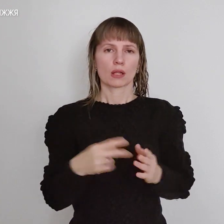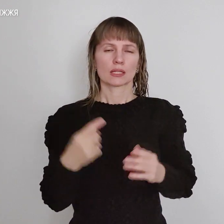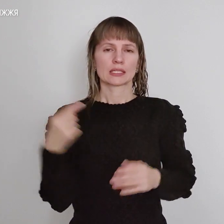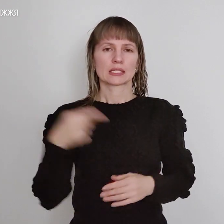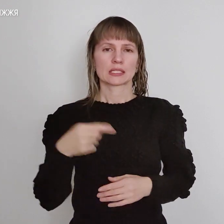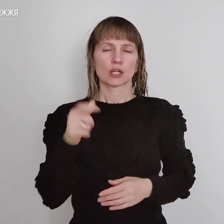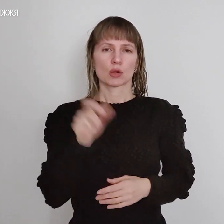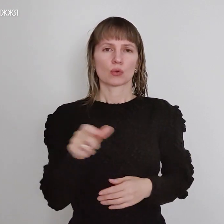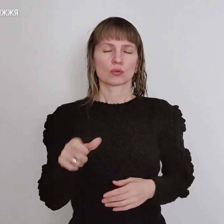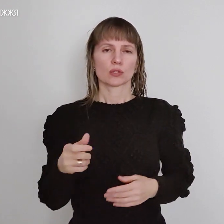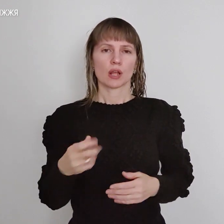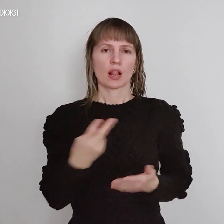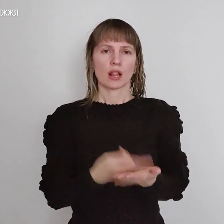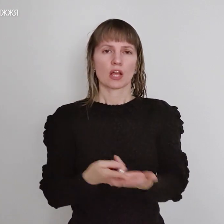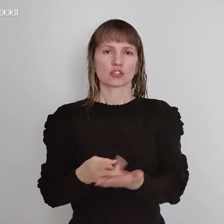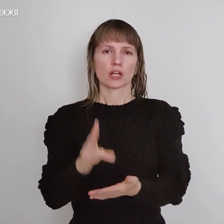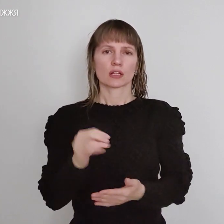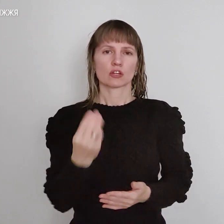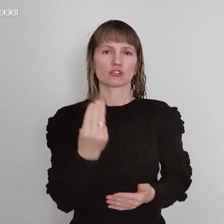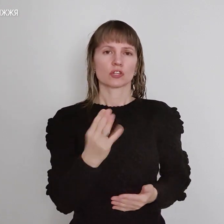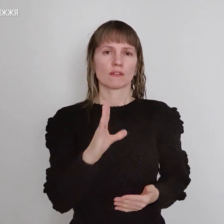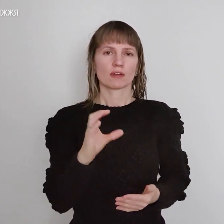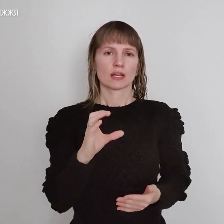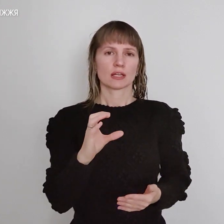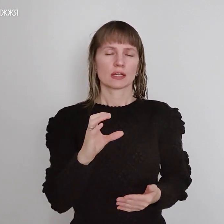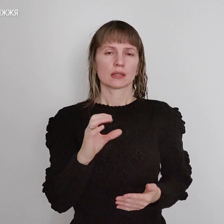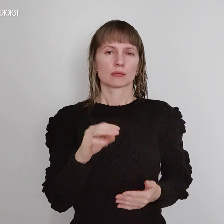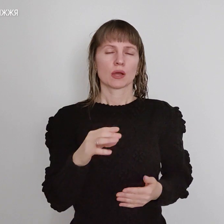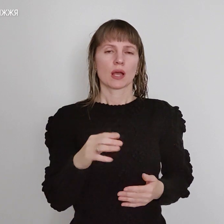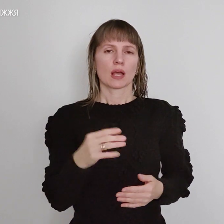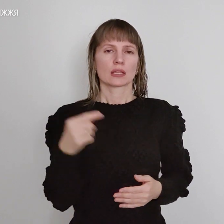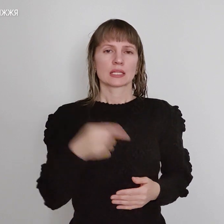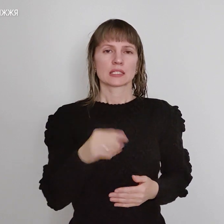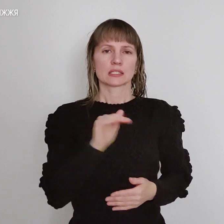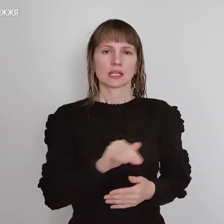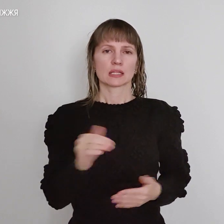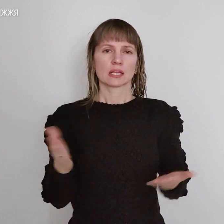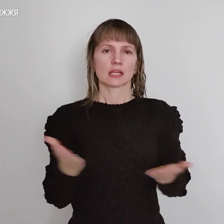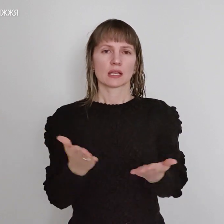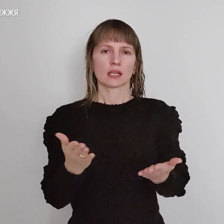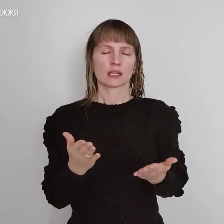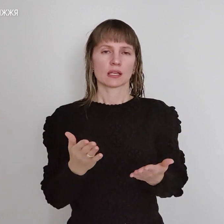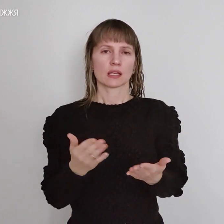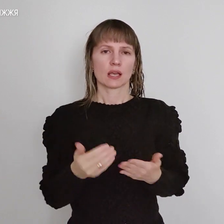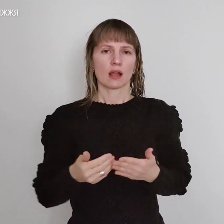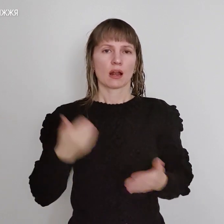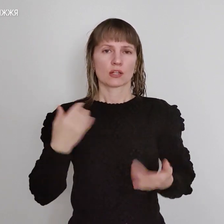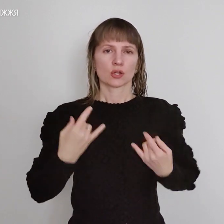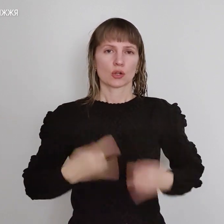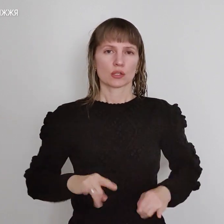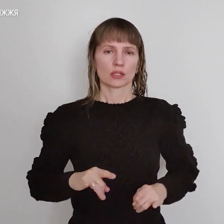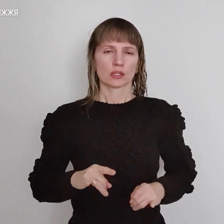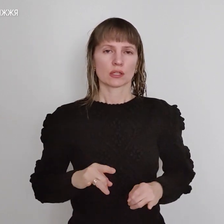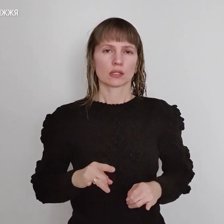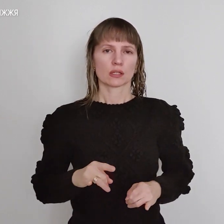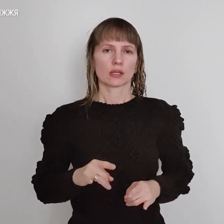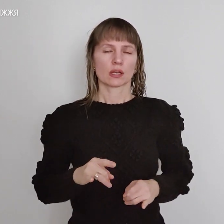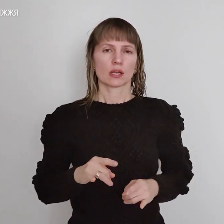лежать на широкій, всі ці люди помагаю, тисячі дітей, які доскропована родинниця, при випухатка на надіж, які